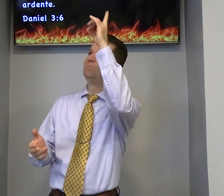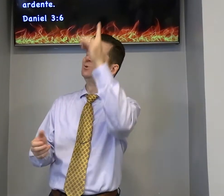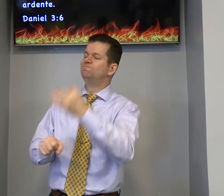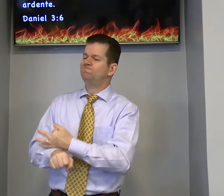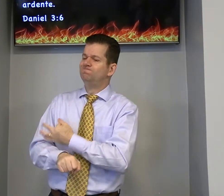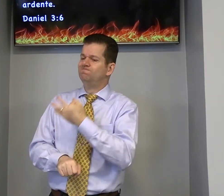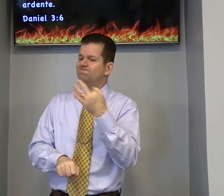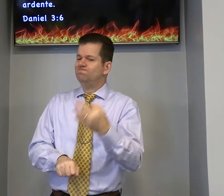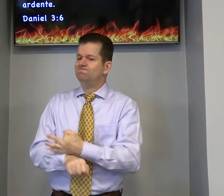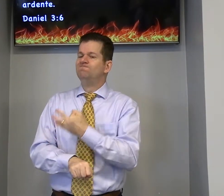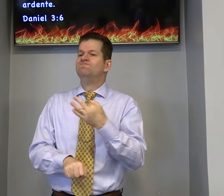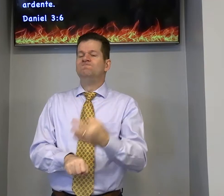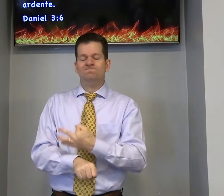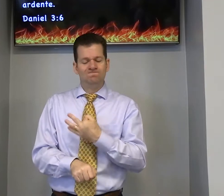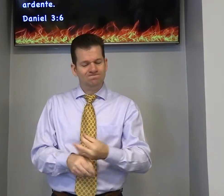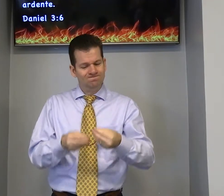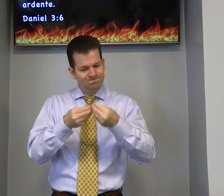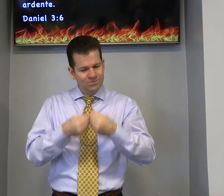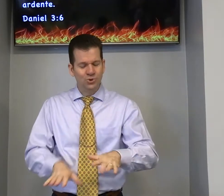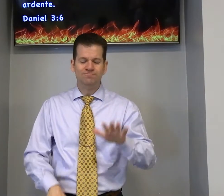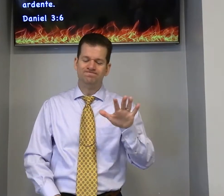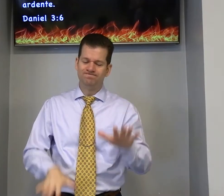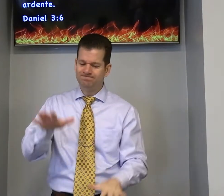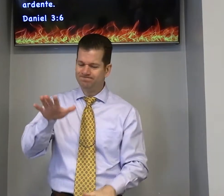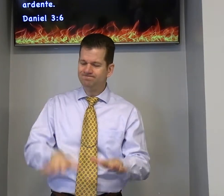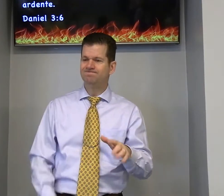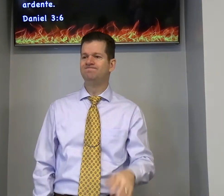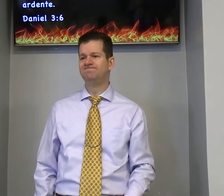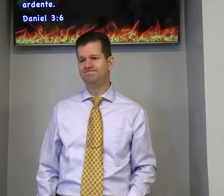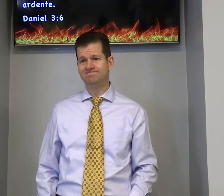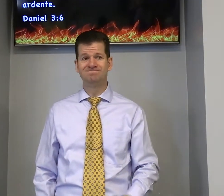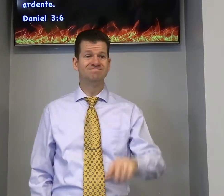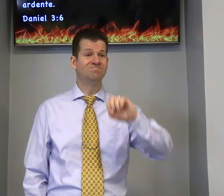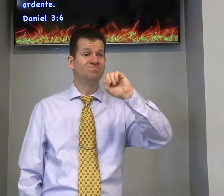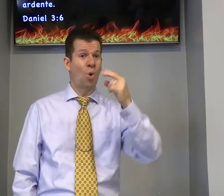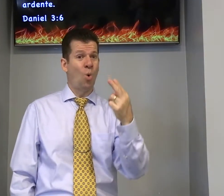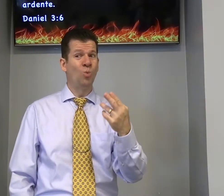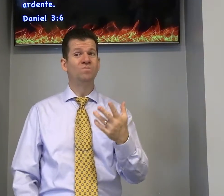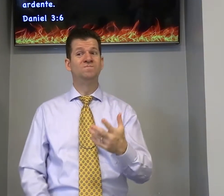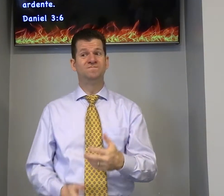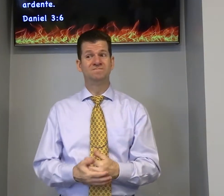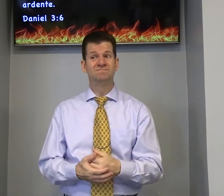firme servindo a deus aguentando o prejuízo ou